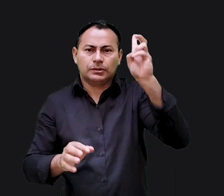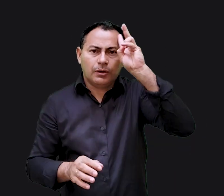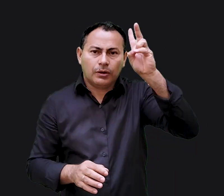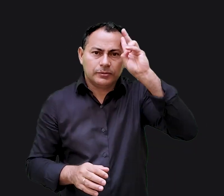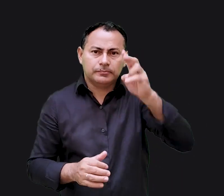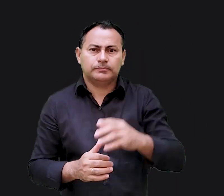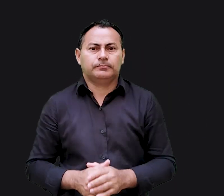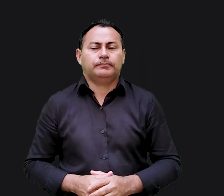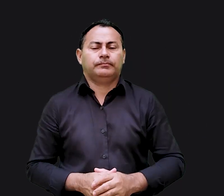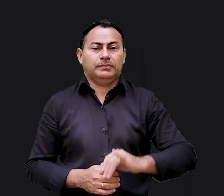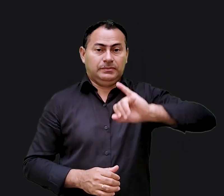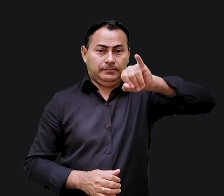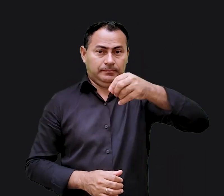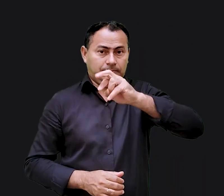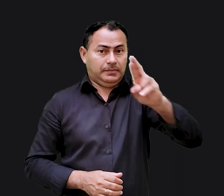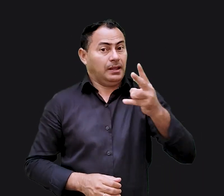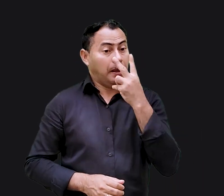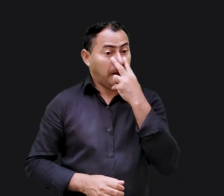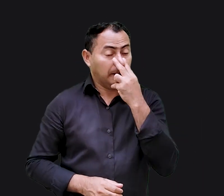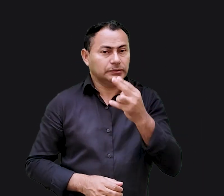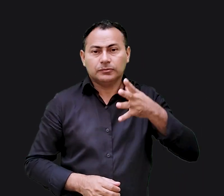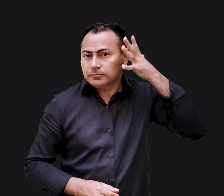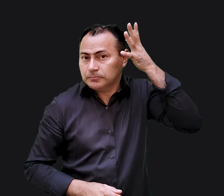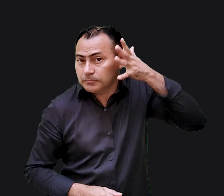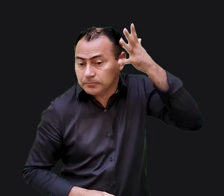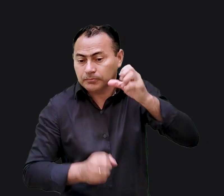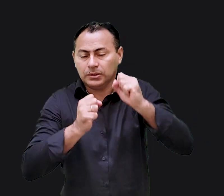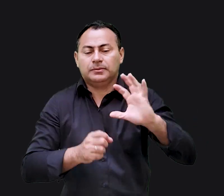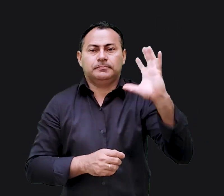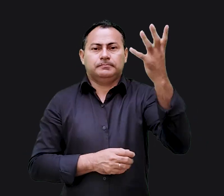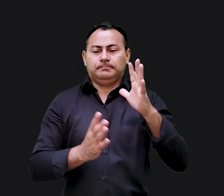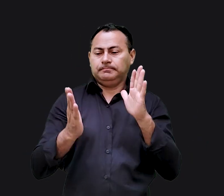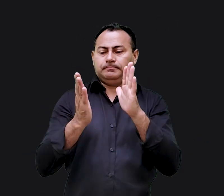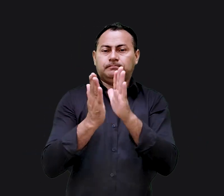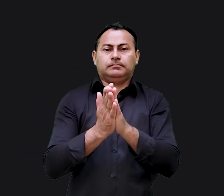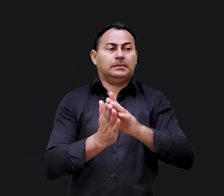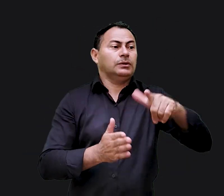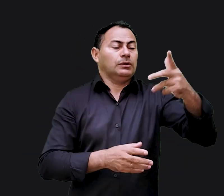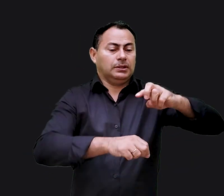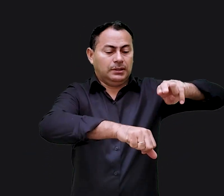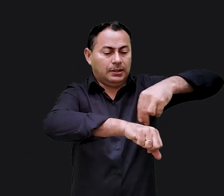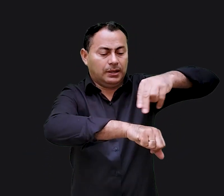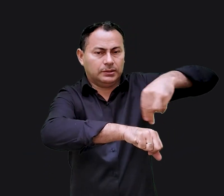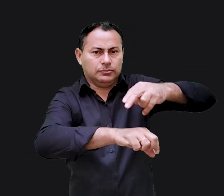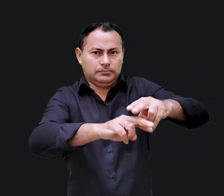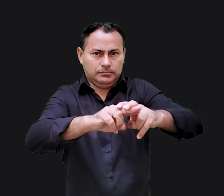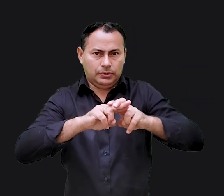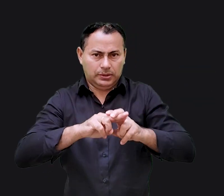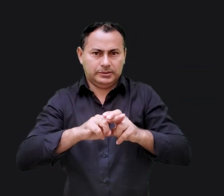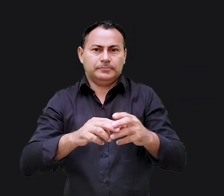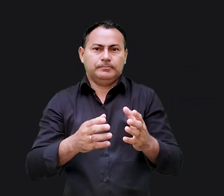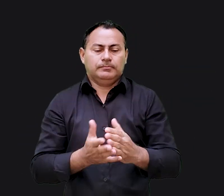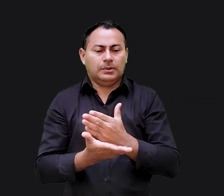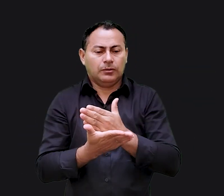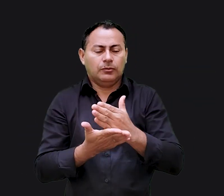contexto histórico. Ele achou que aqueles sermões poderiam causar impacto em outras nações, por isso,